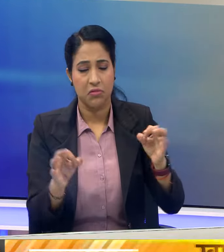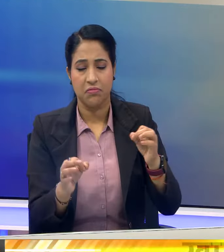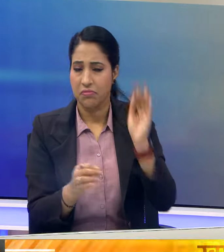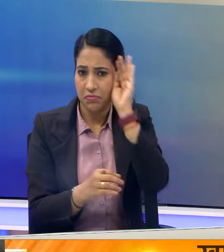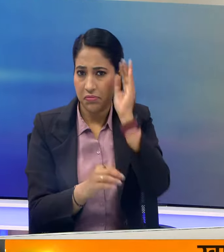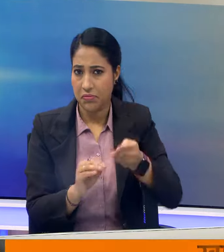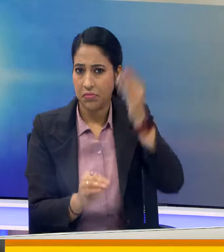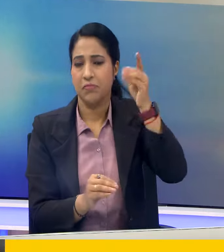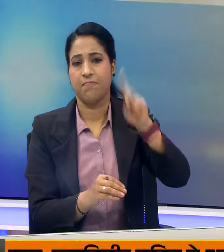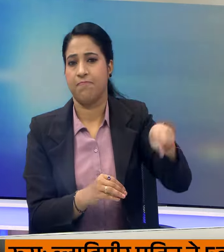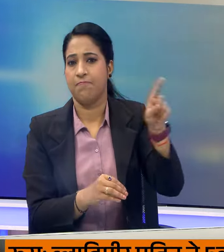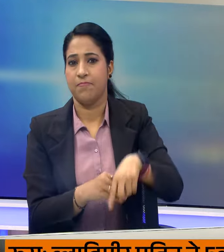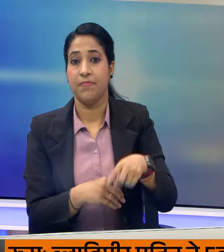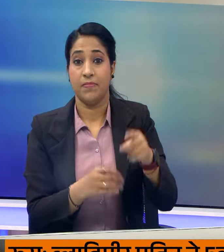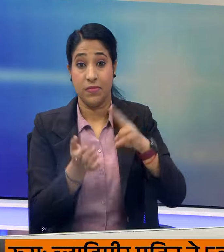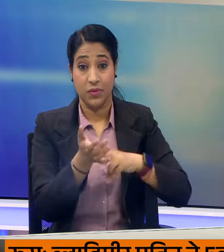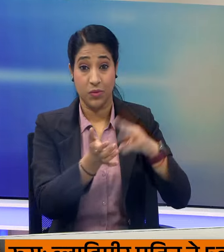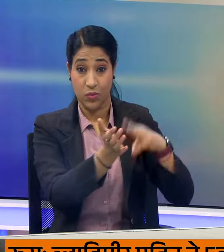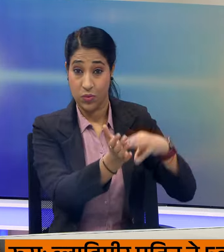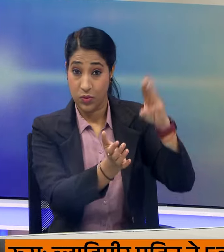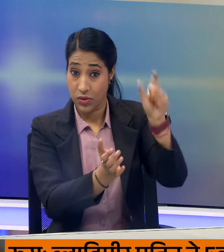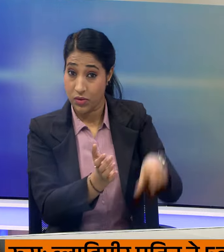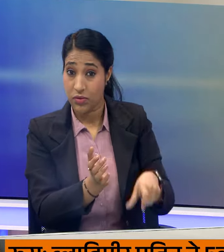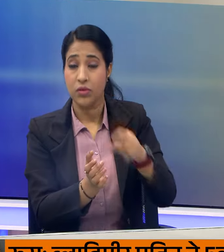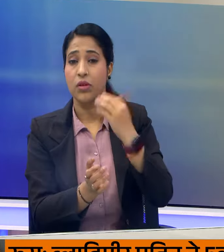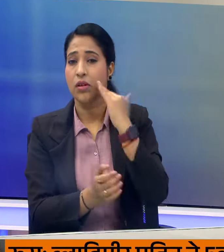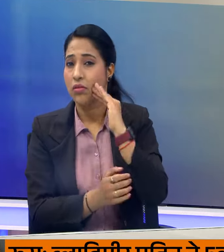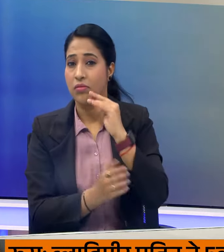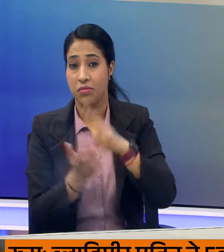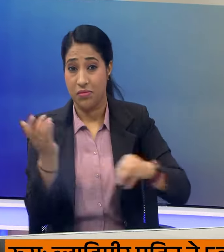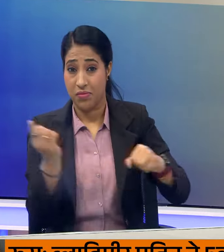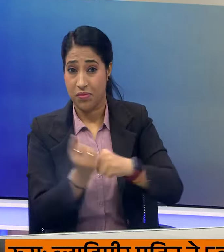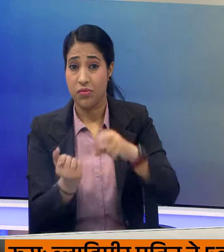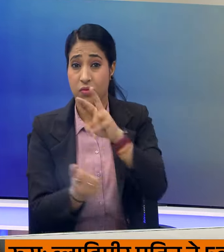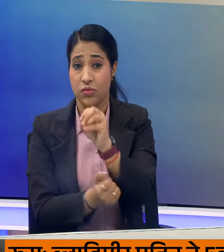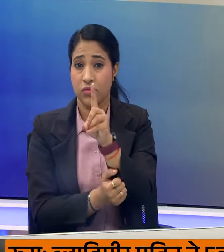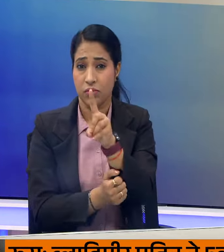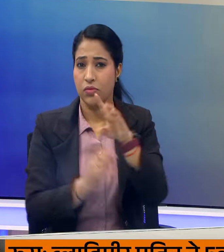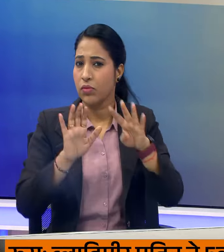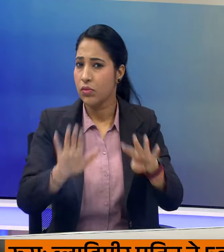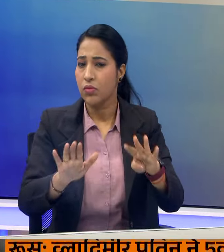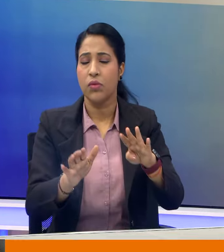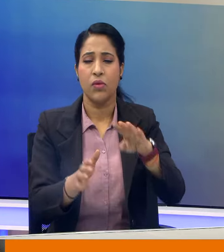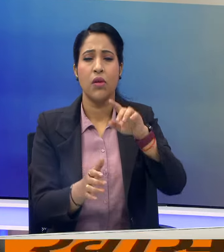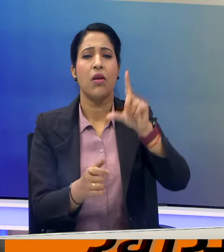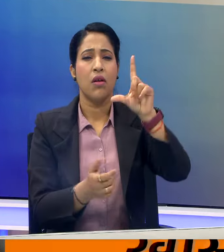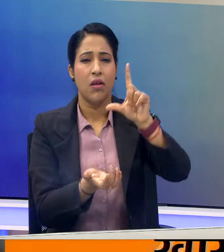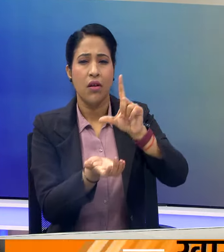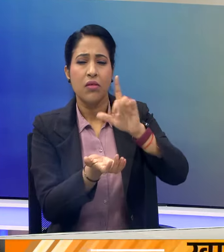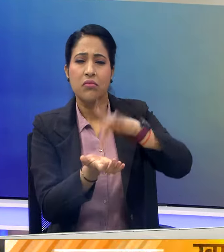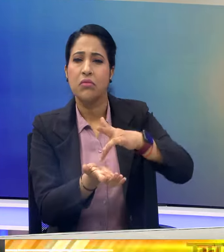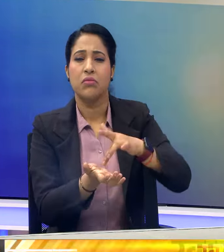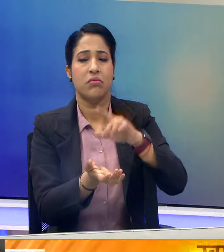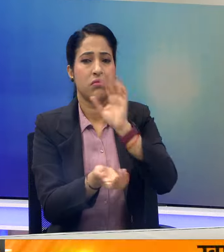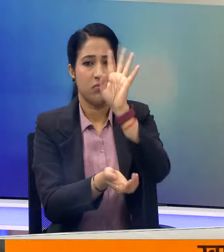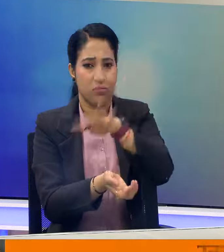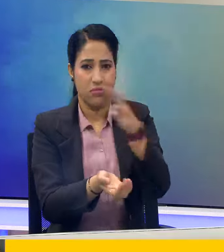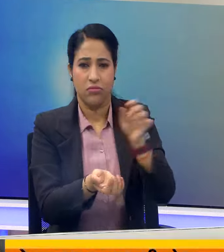दिया गया है। नीरव मोदी मार्च 2019 से लंदन की जेल में बंद है।